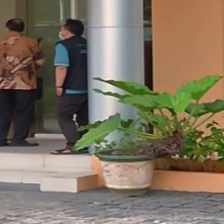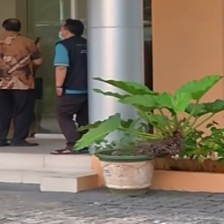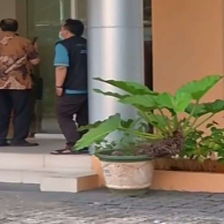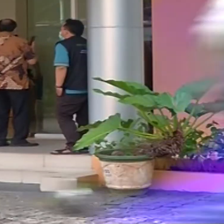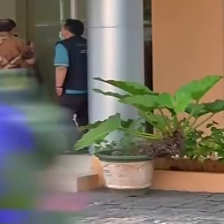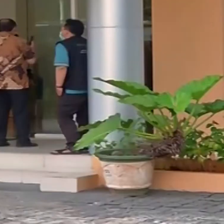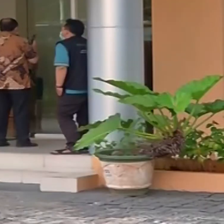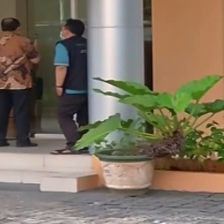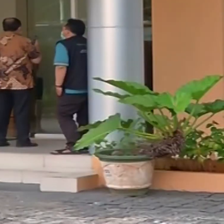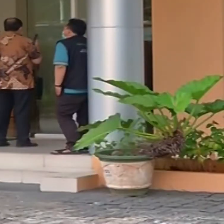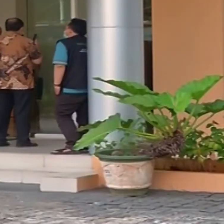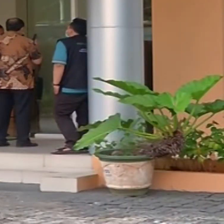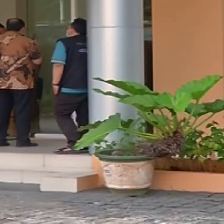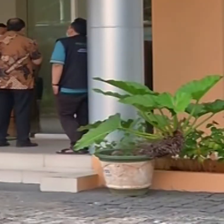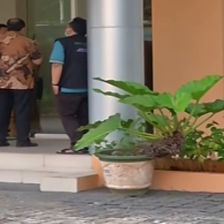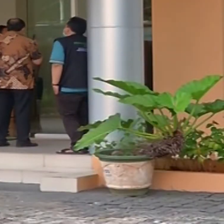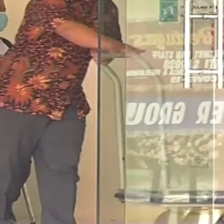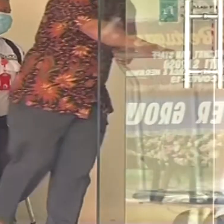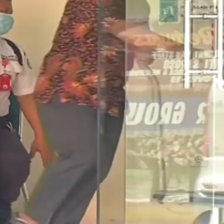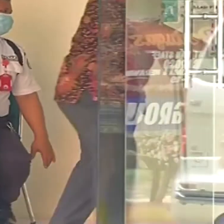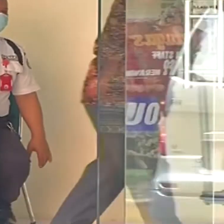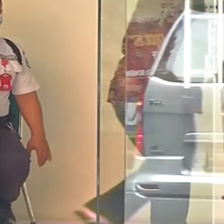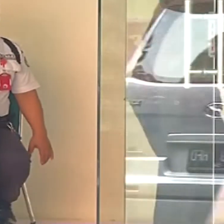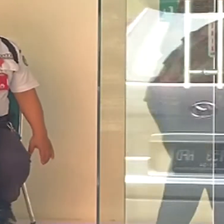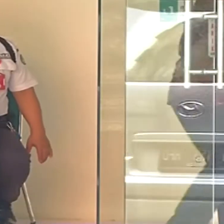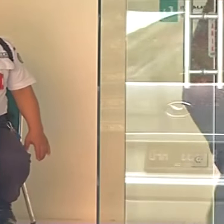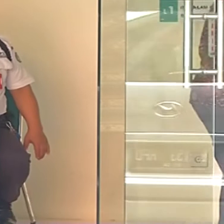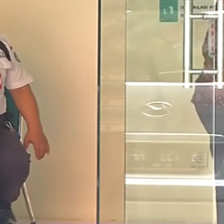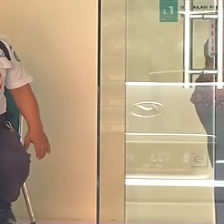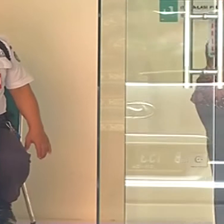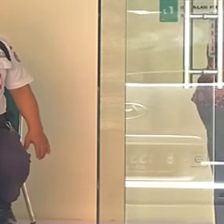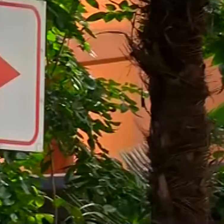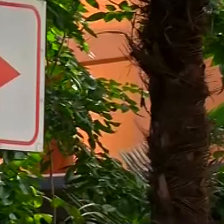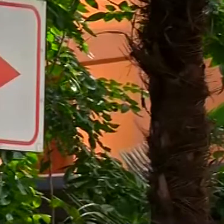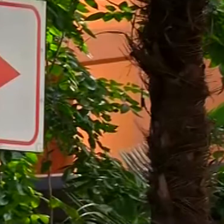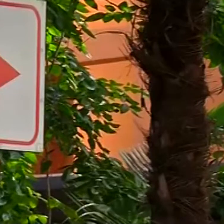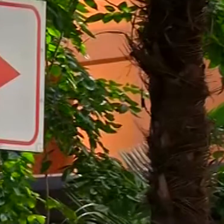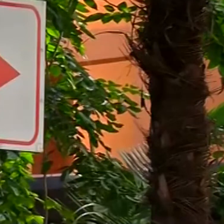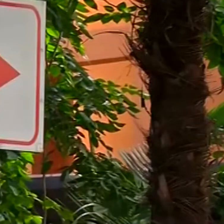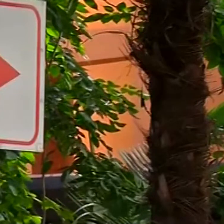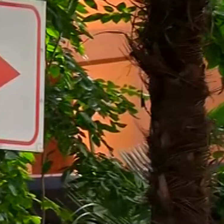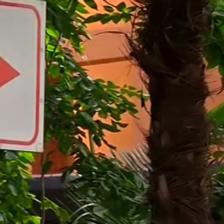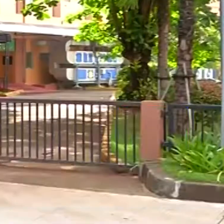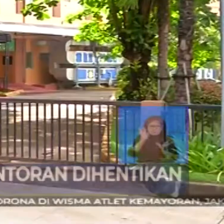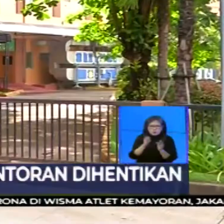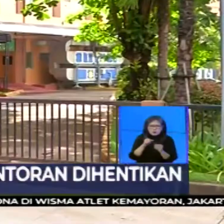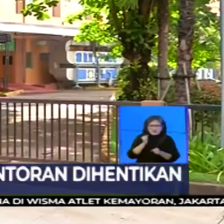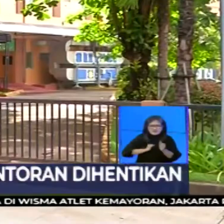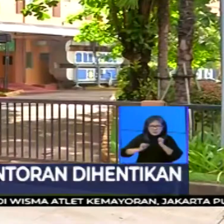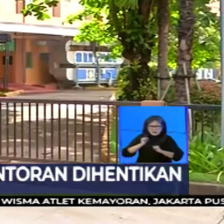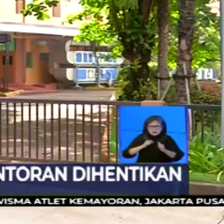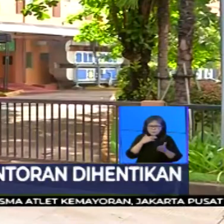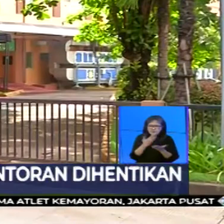perkantoran menghentikan kegiatan sementara waktu, sedangkan untuk perusahaan yang tidak dapat menghentikan total kegiatannya diminta